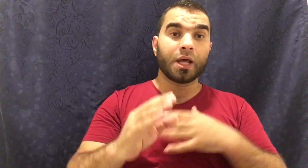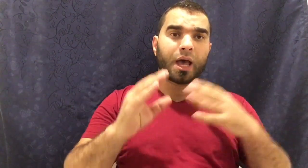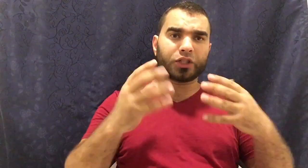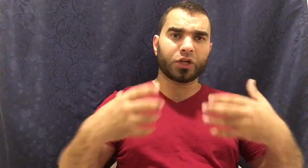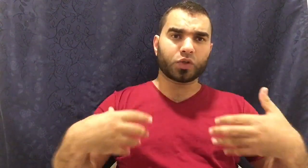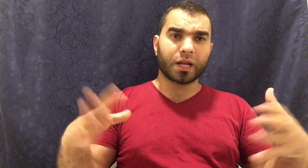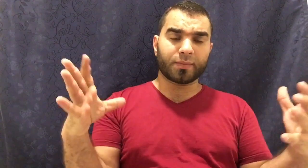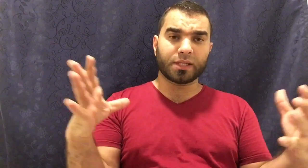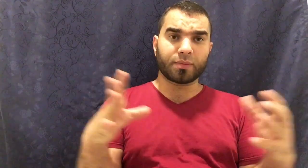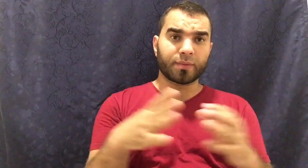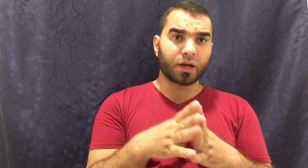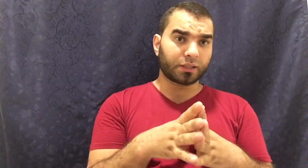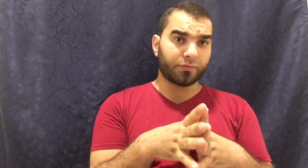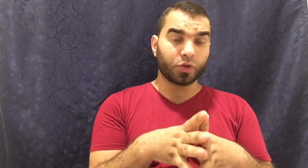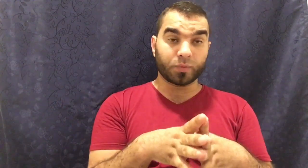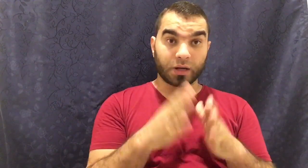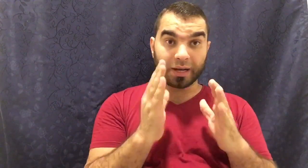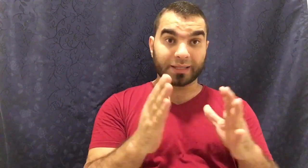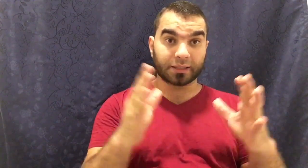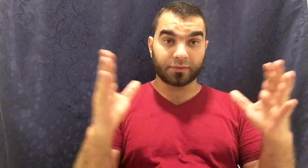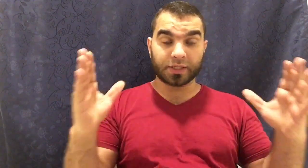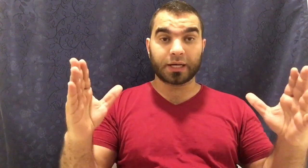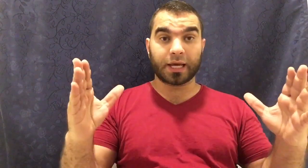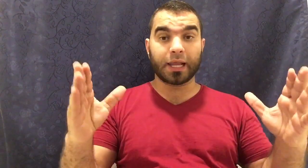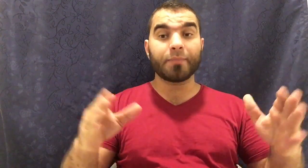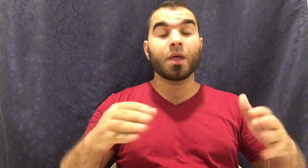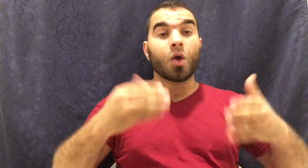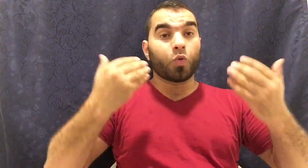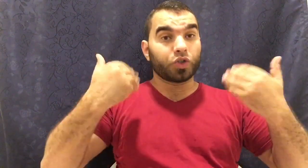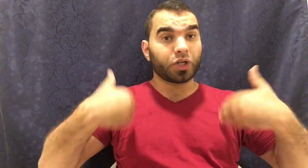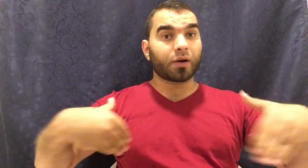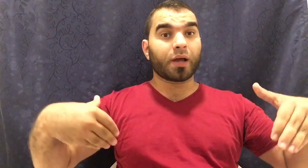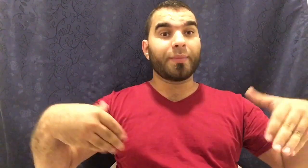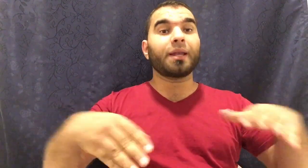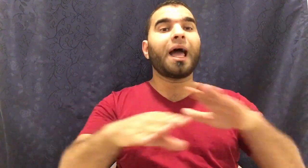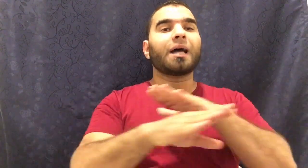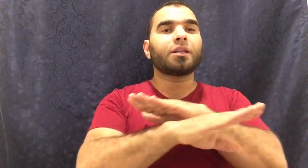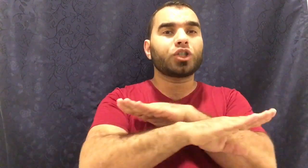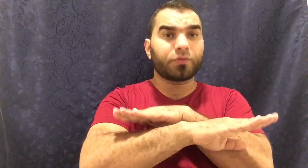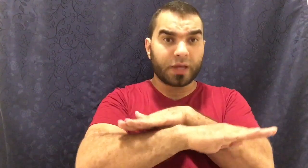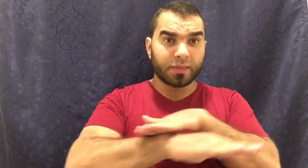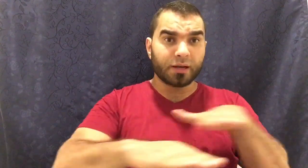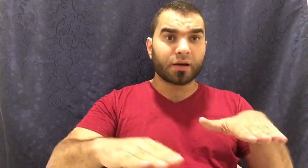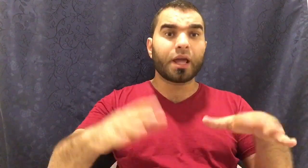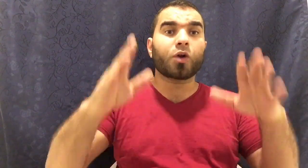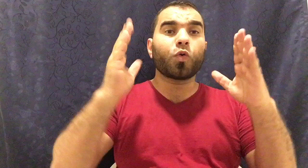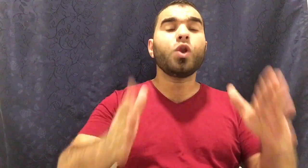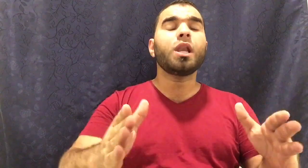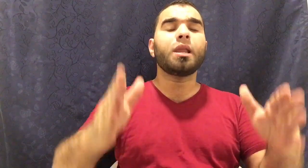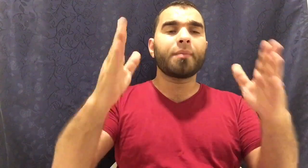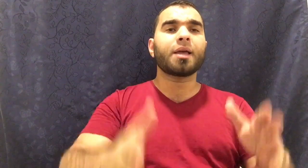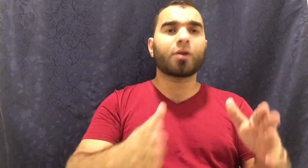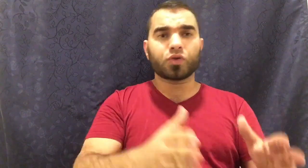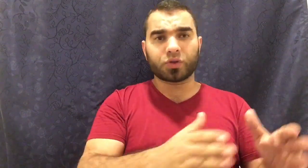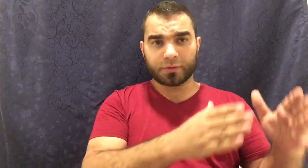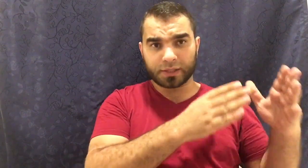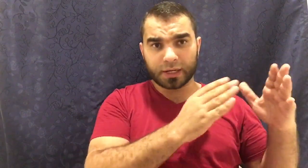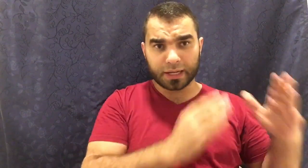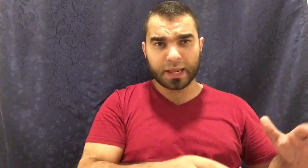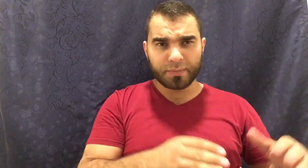عشان يوصلك مزيد من مقاطع الفيديو من قناتك تفسير الأحلام وإن شاء الرحمن حتجد في هذه القناة كل ما يخص تفسير الأحلام